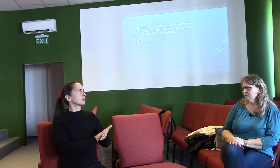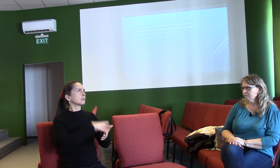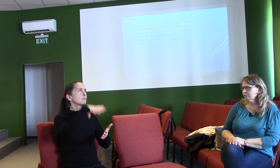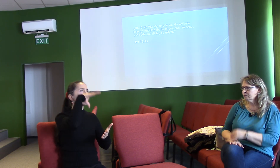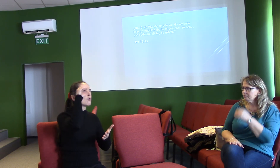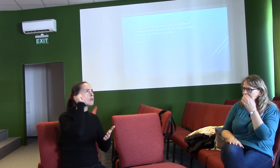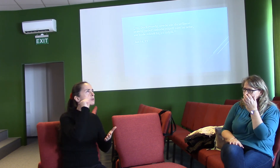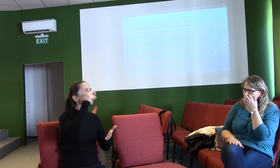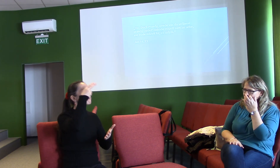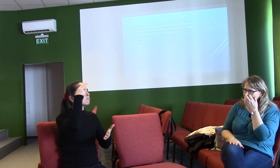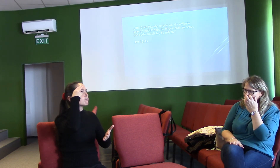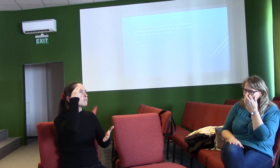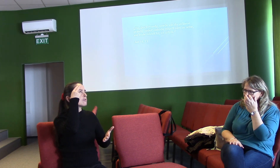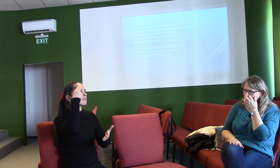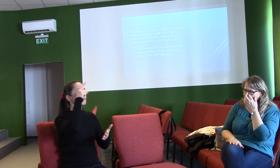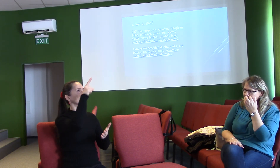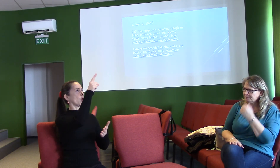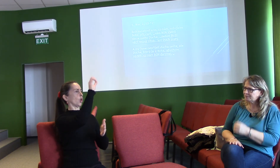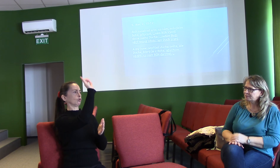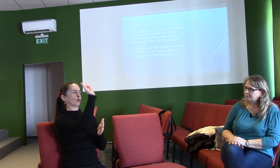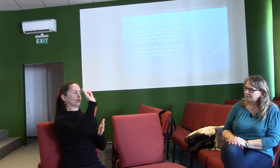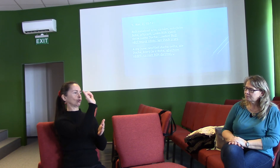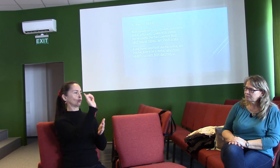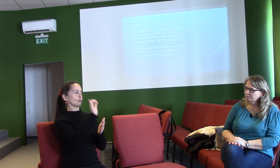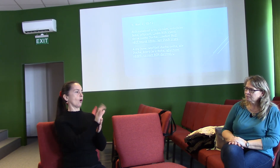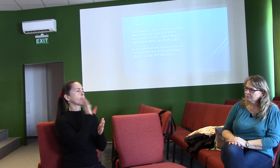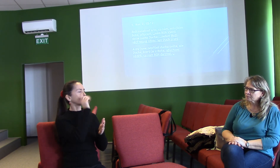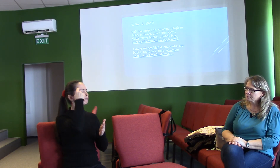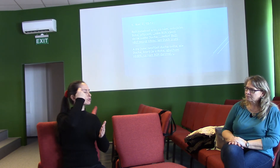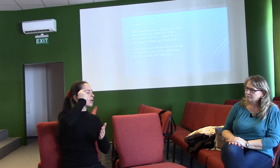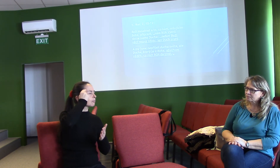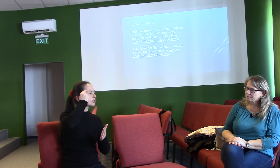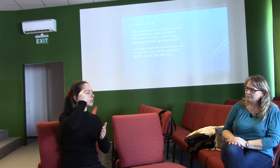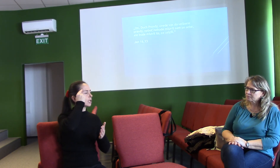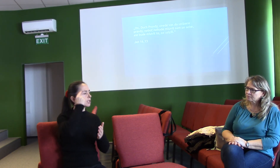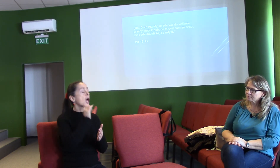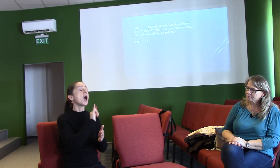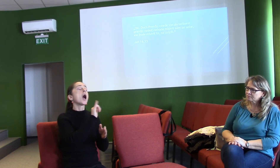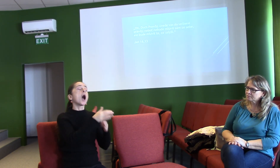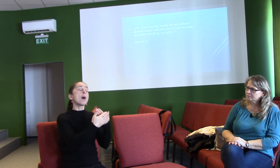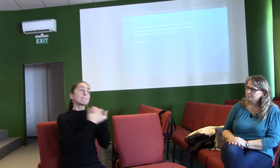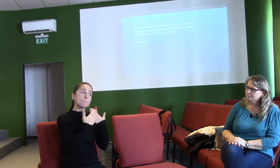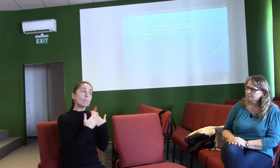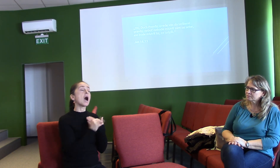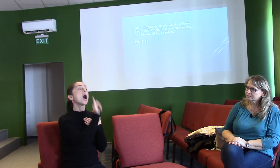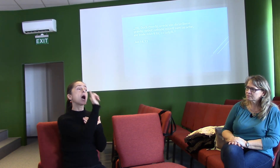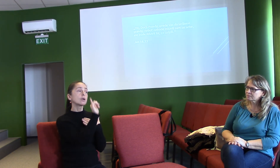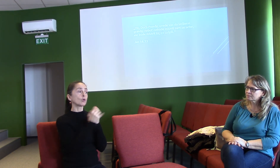a k tomu nám pomáhá Duch Svatý, On, Duch Pravdy, uvede na